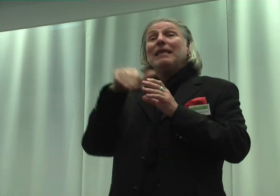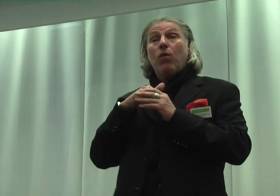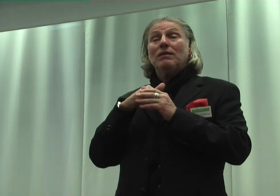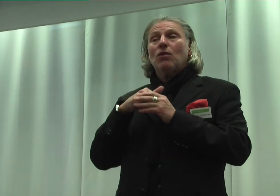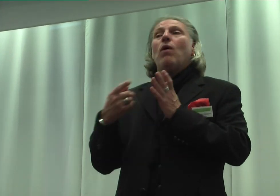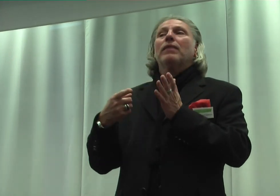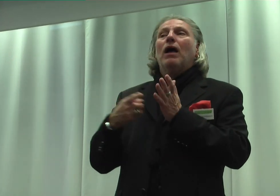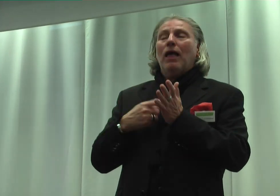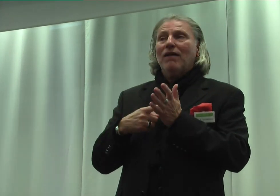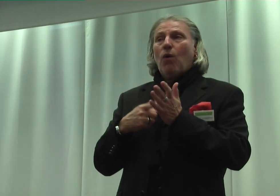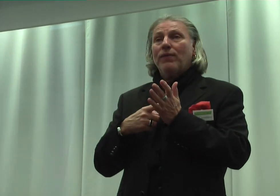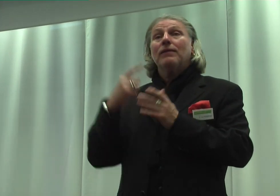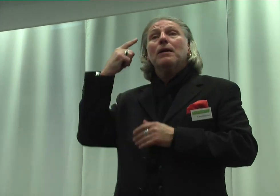Bewusstseinsbildung.